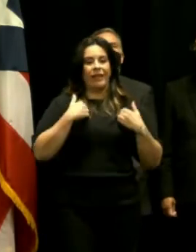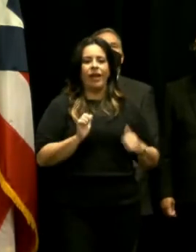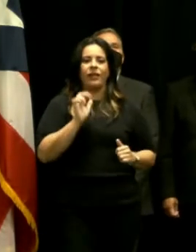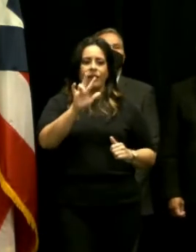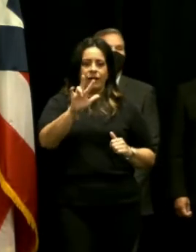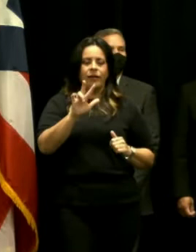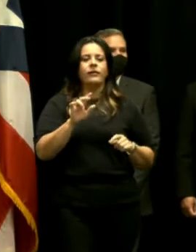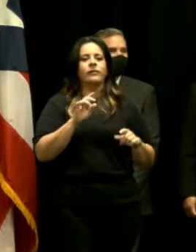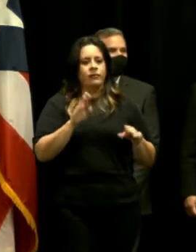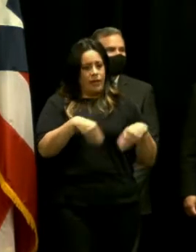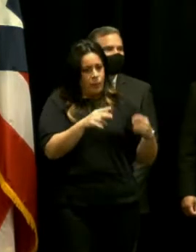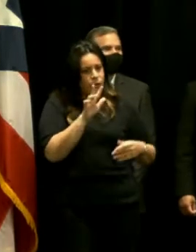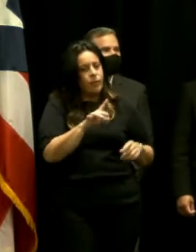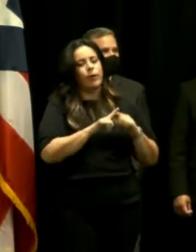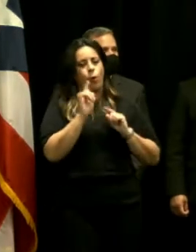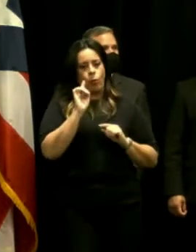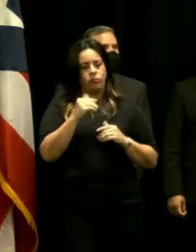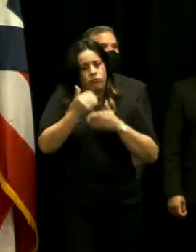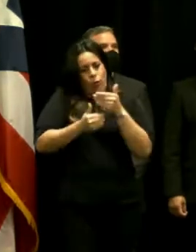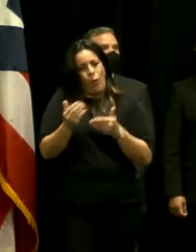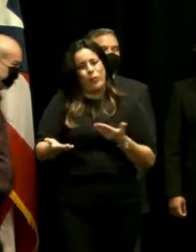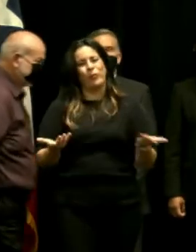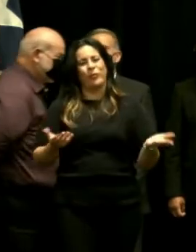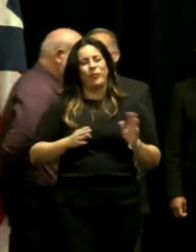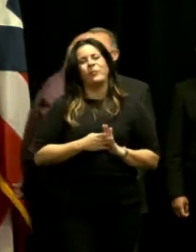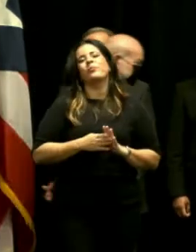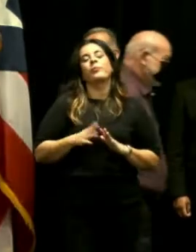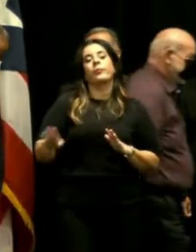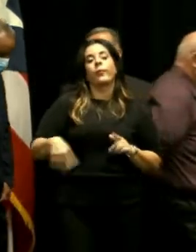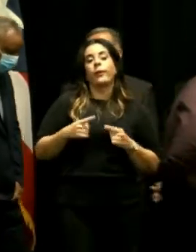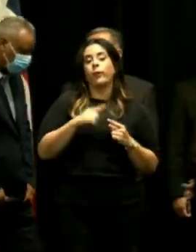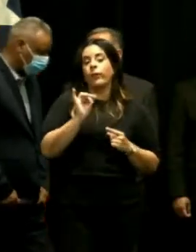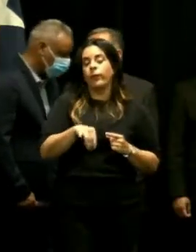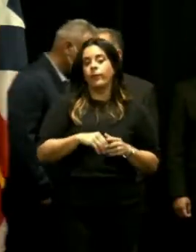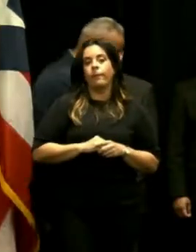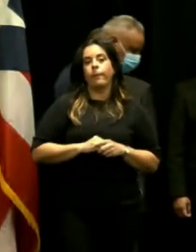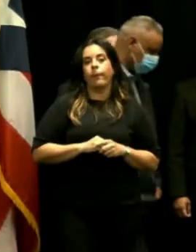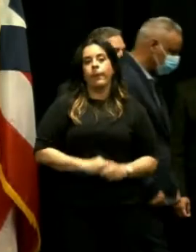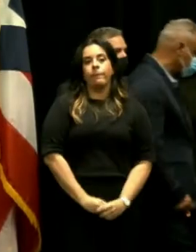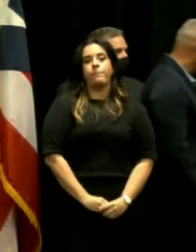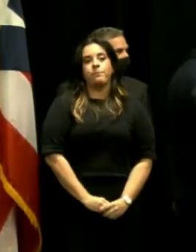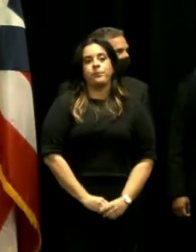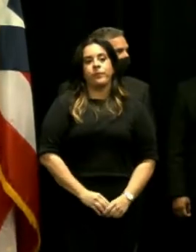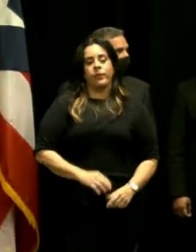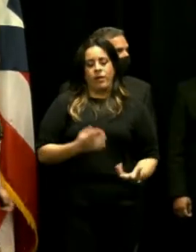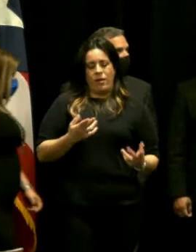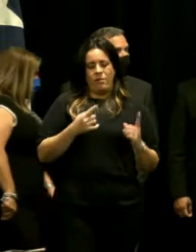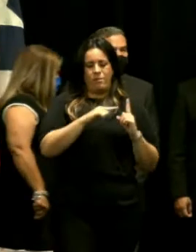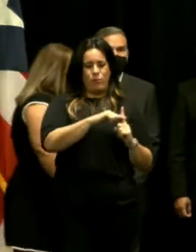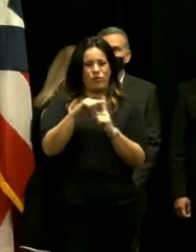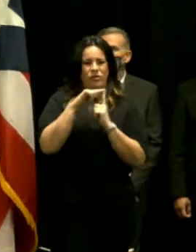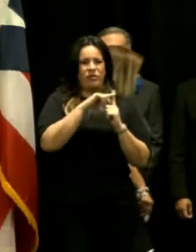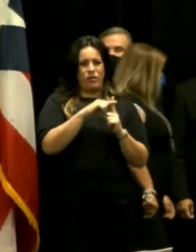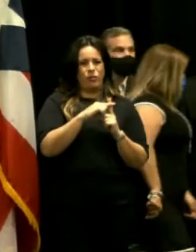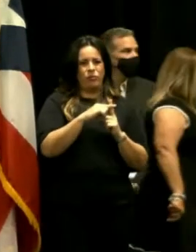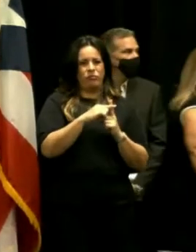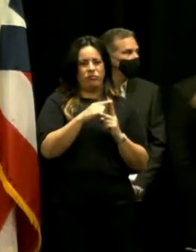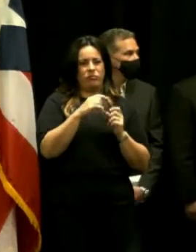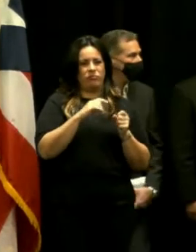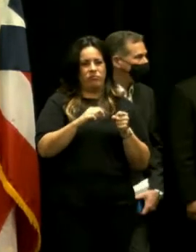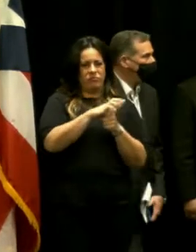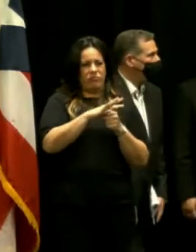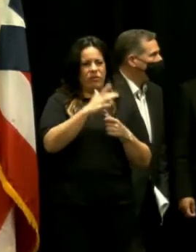te damos tres pero vamos una a una en cuanto a eso la tasa de positividad está estable